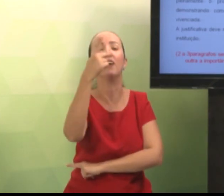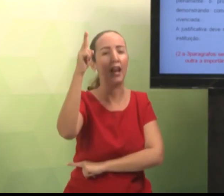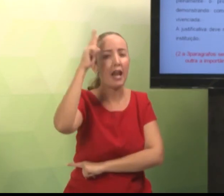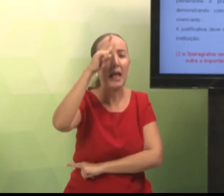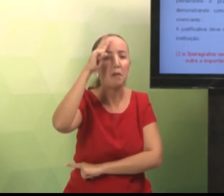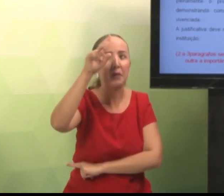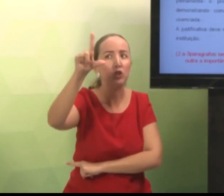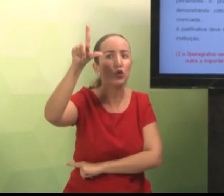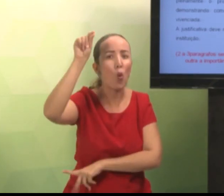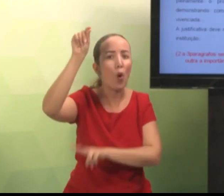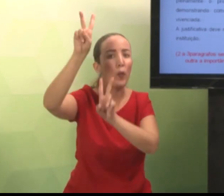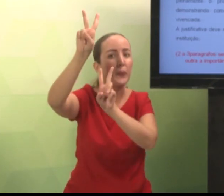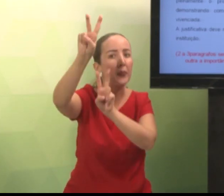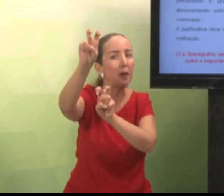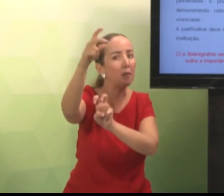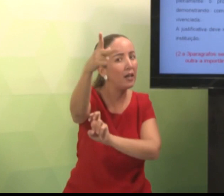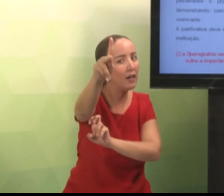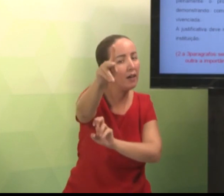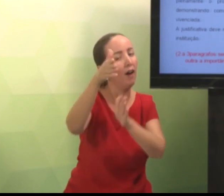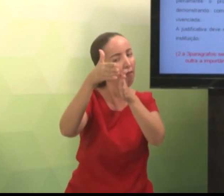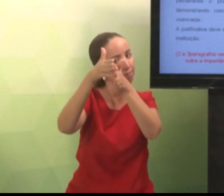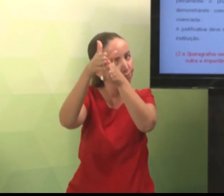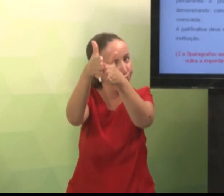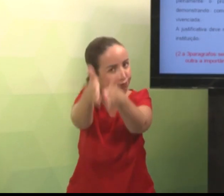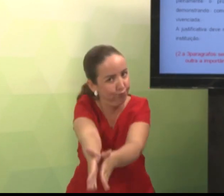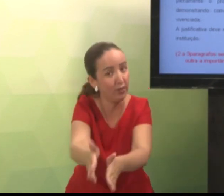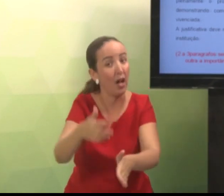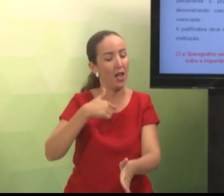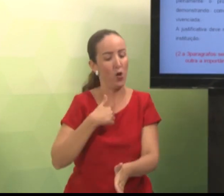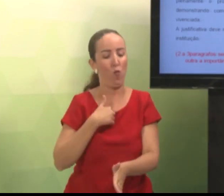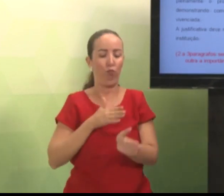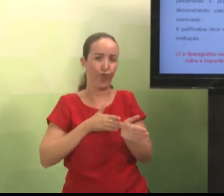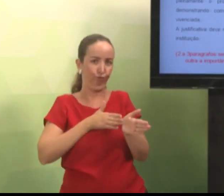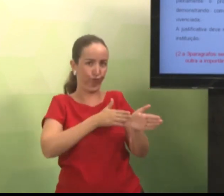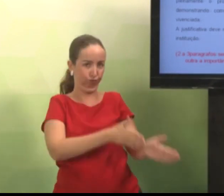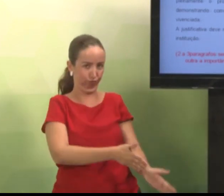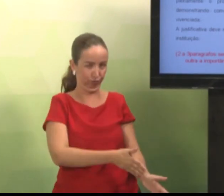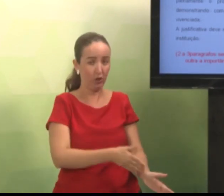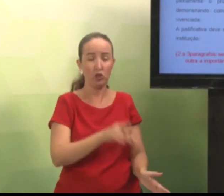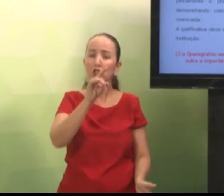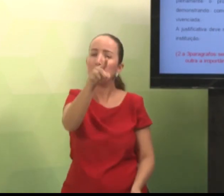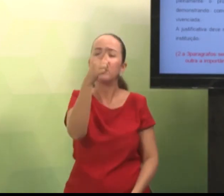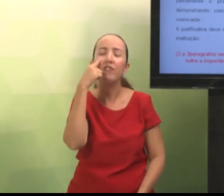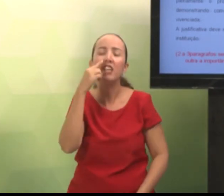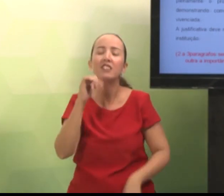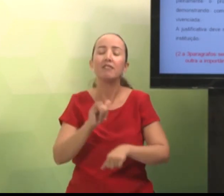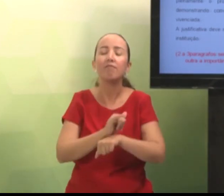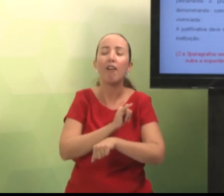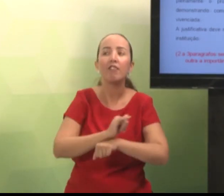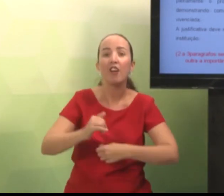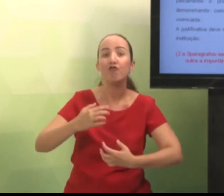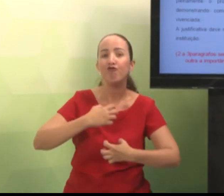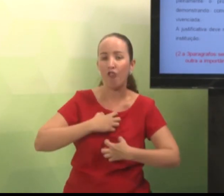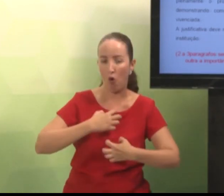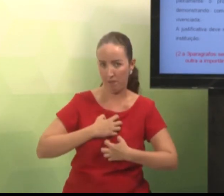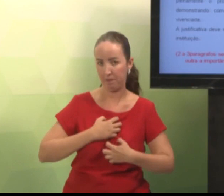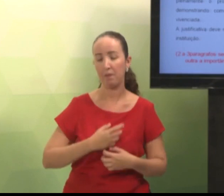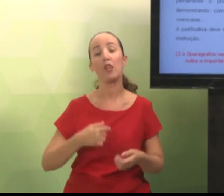tema. A partir das suas afinidades. Das suas escolhas. Então, aqui eu estou dando um exemplo. Então, você terá suas próprias